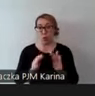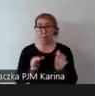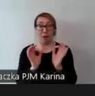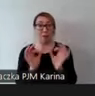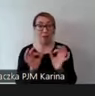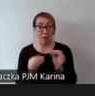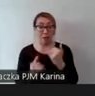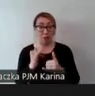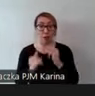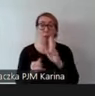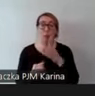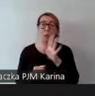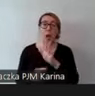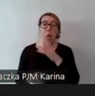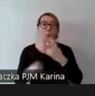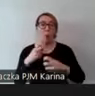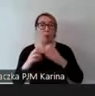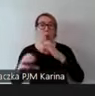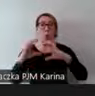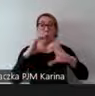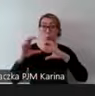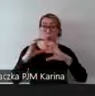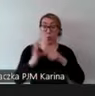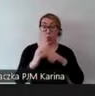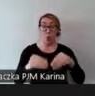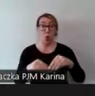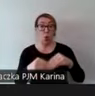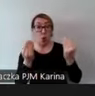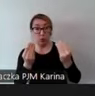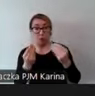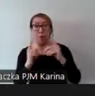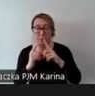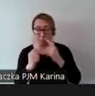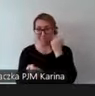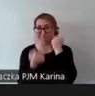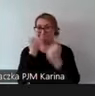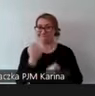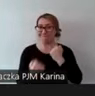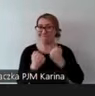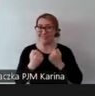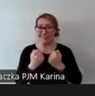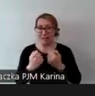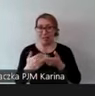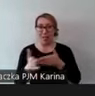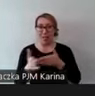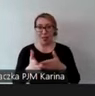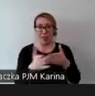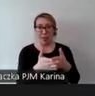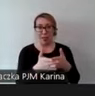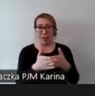jeżeli ktoś ma problemy komunikacyjne, to ten rozwój jest rzeczywiście utrudniony, jest ograniczony.